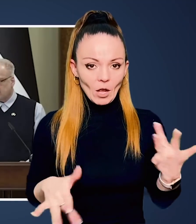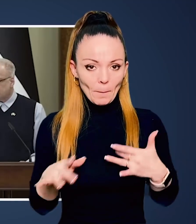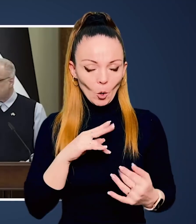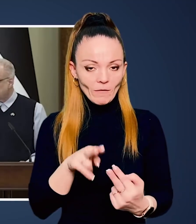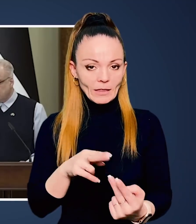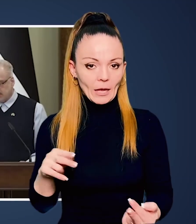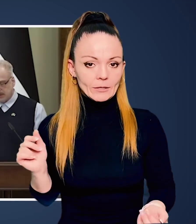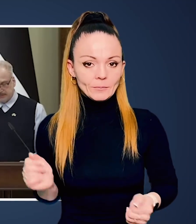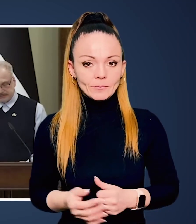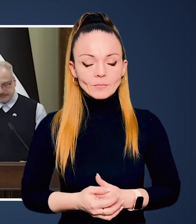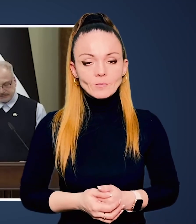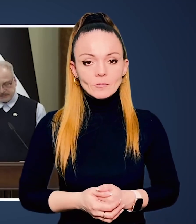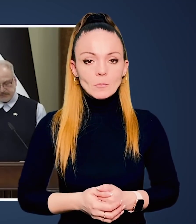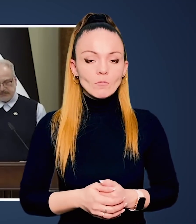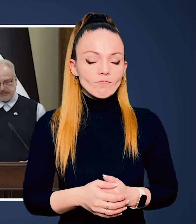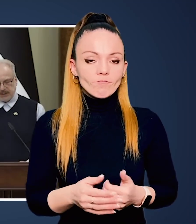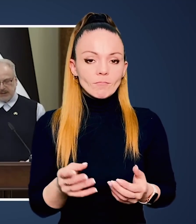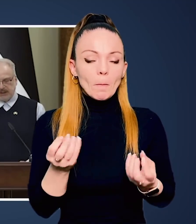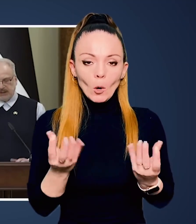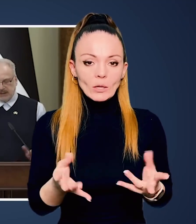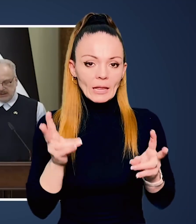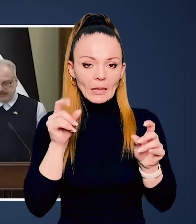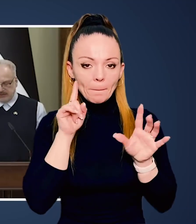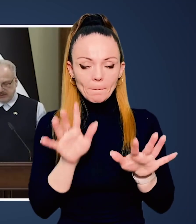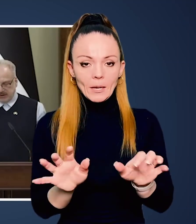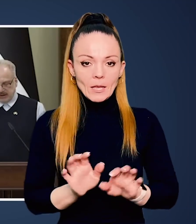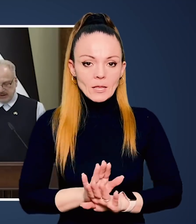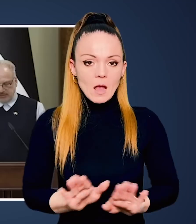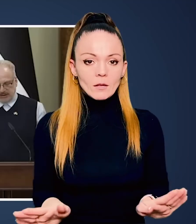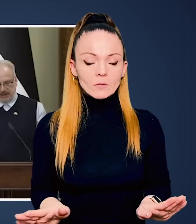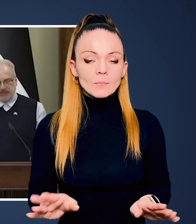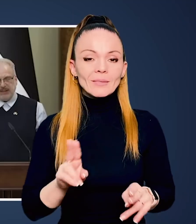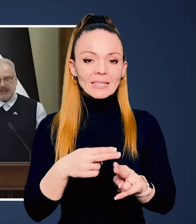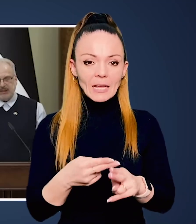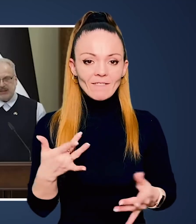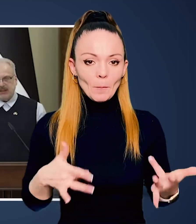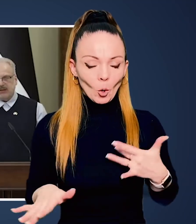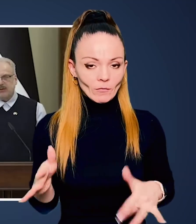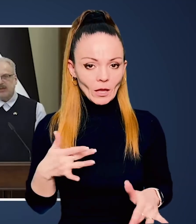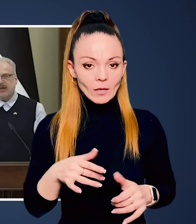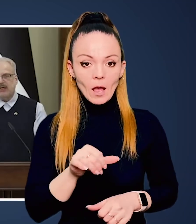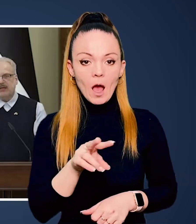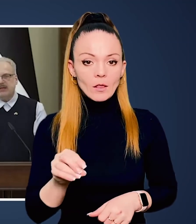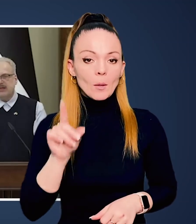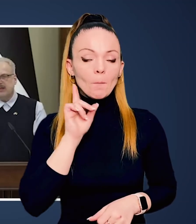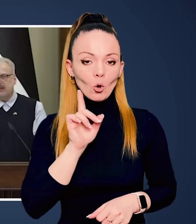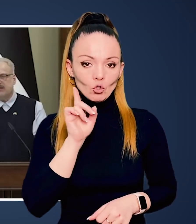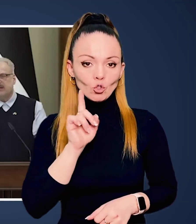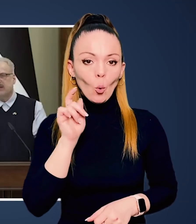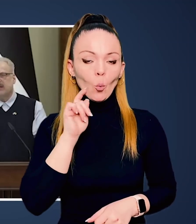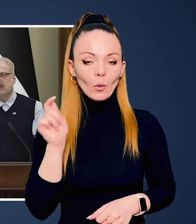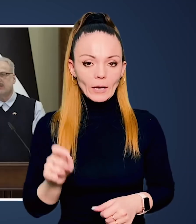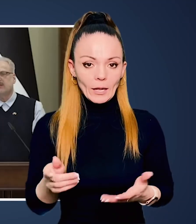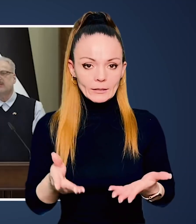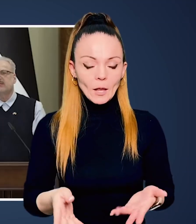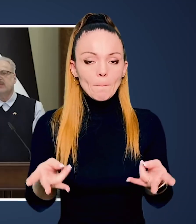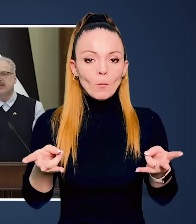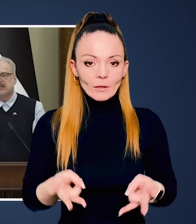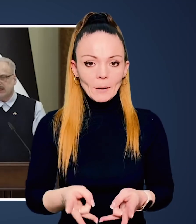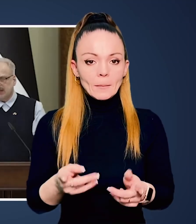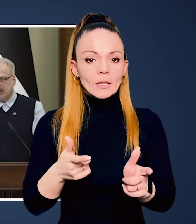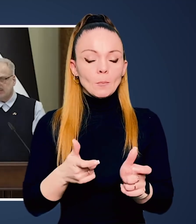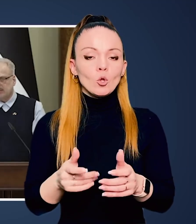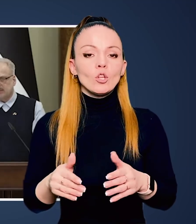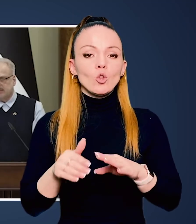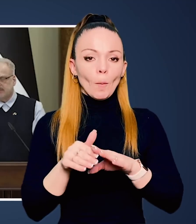мають таких виправдань. Вони просто неприйнятні, ті виправдання. Але поки що в